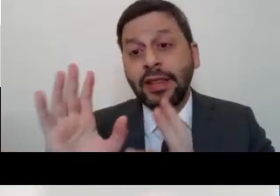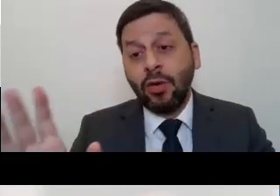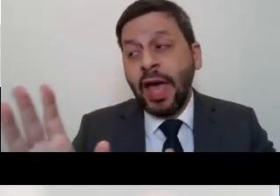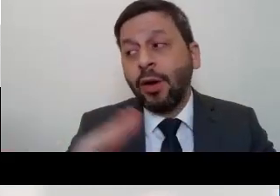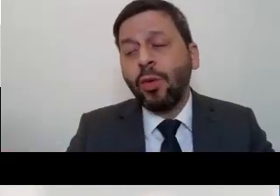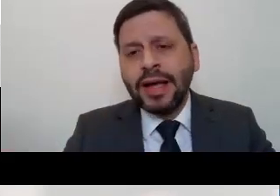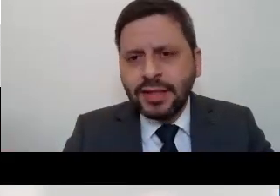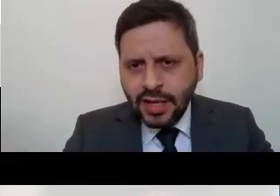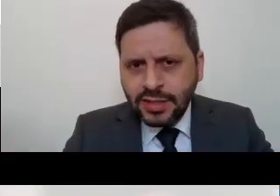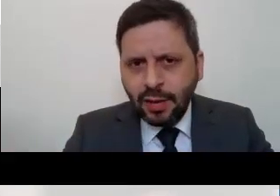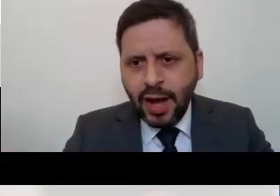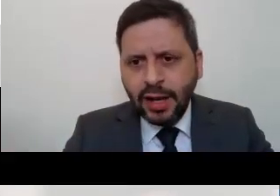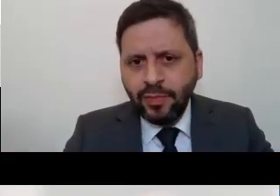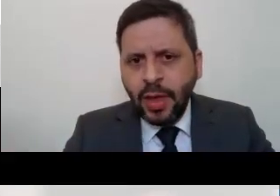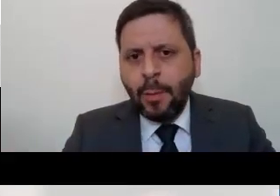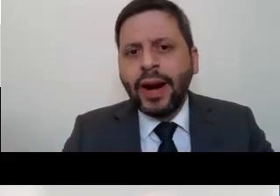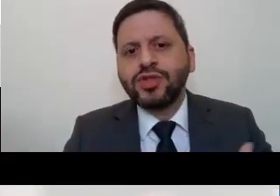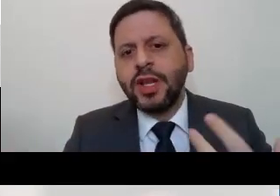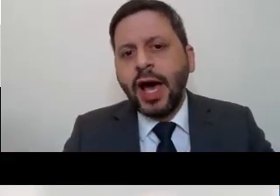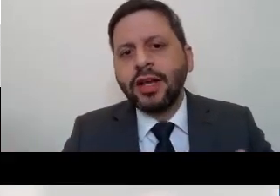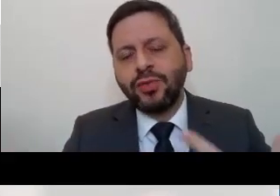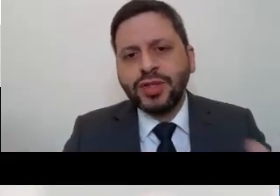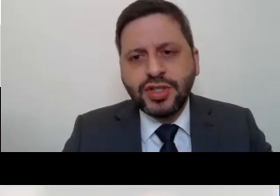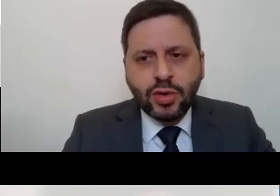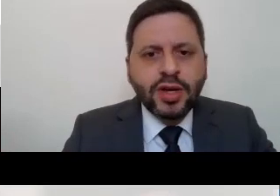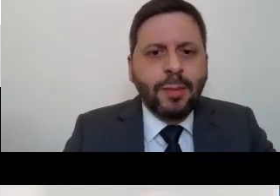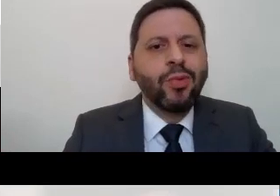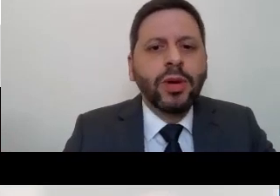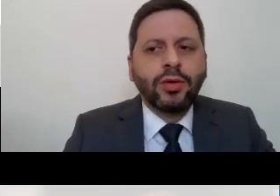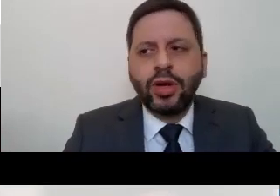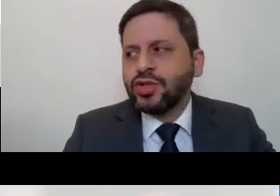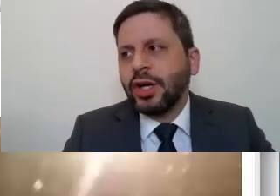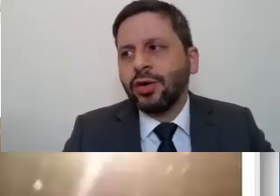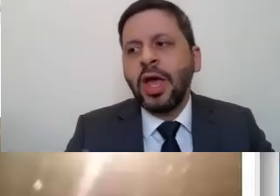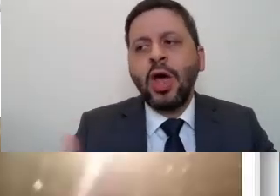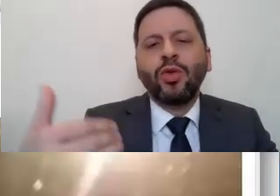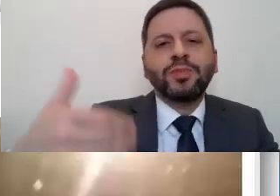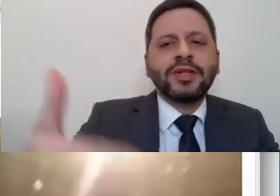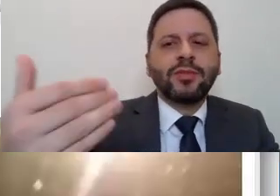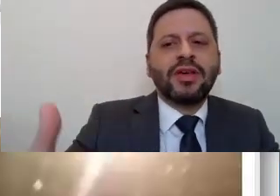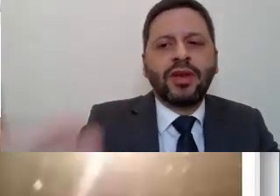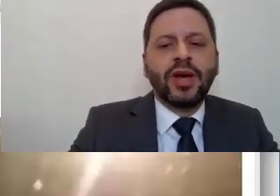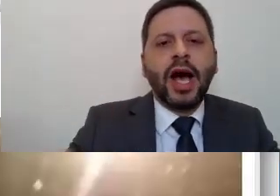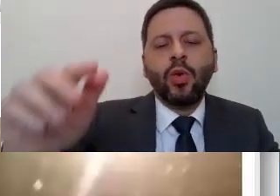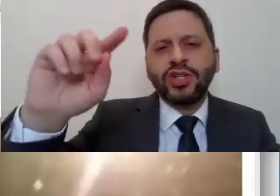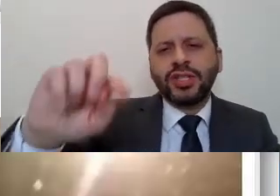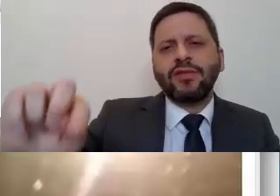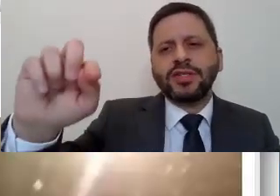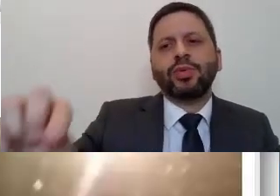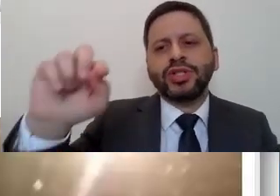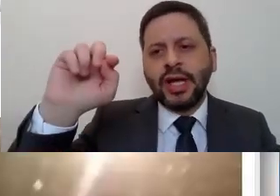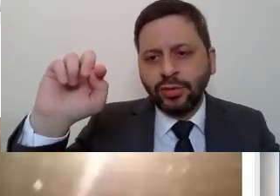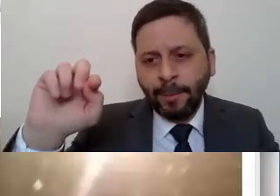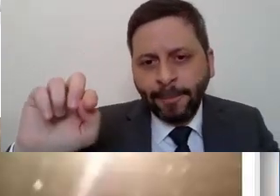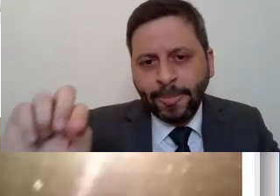Pois bem, então, com base nesse trabalho para auxiliar as forças de segurança pública no Rio de Janeiro, nós passamos a verificar o que